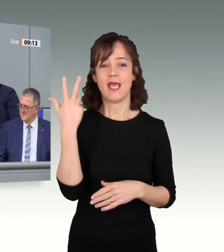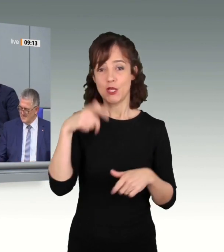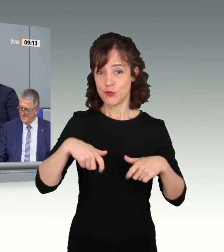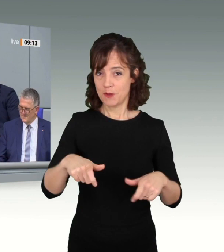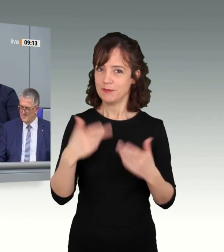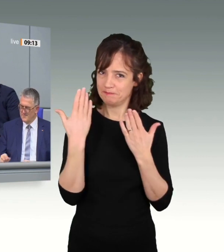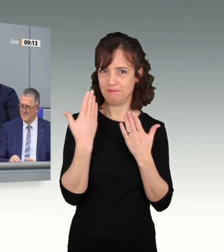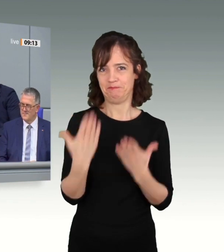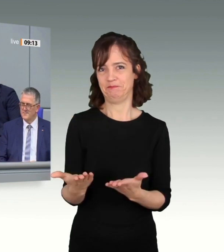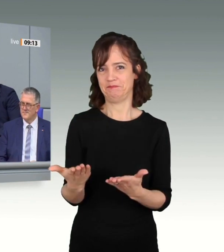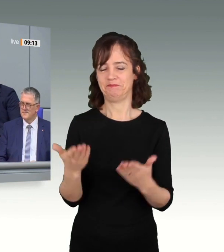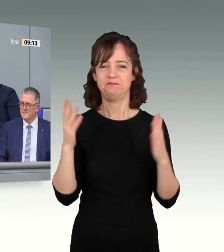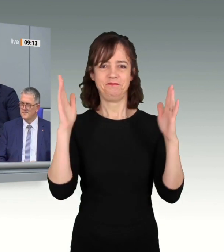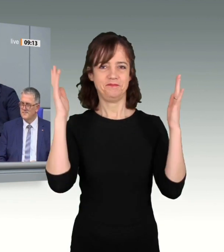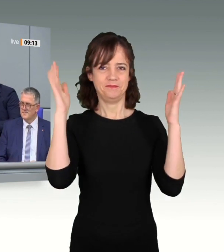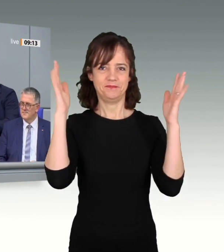Wort.